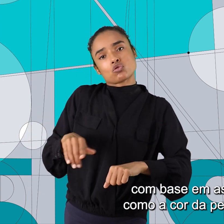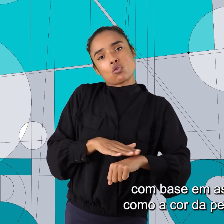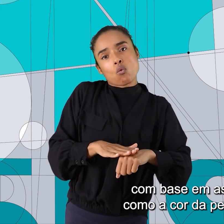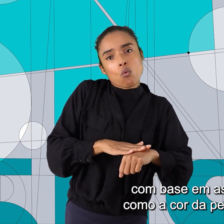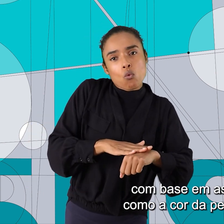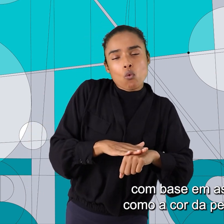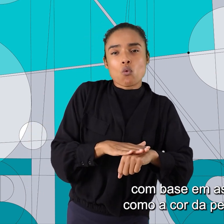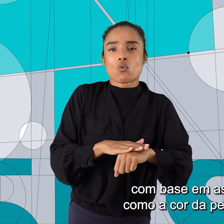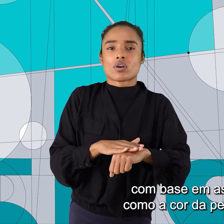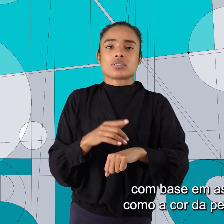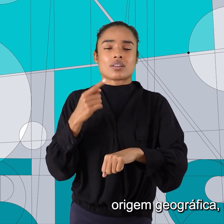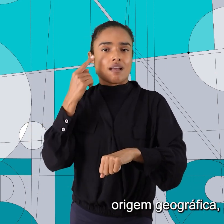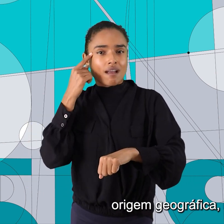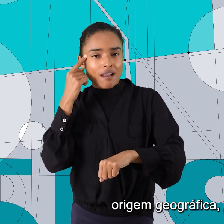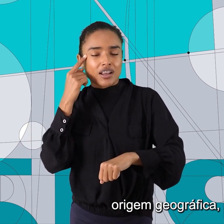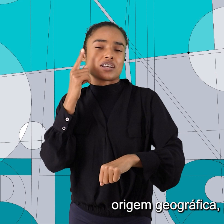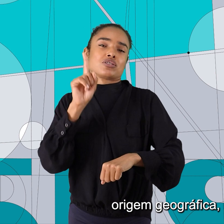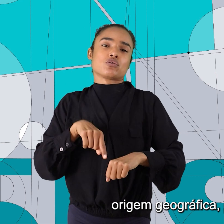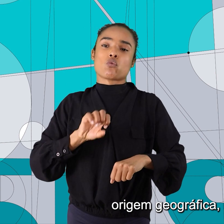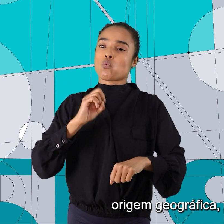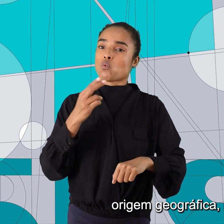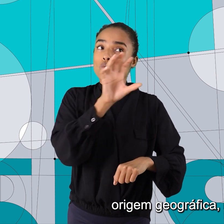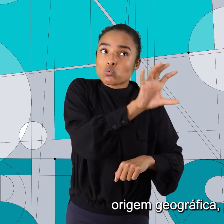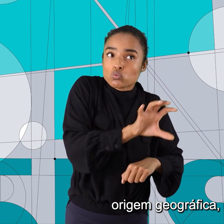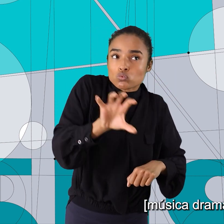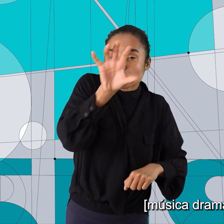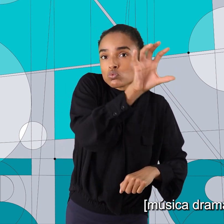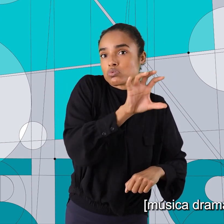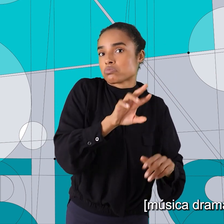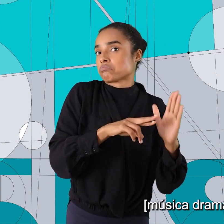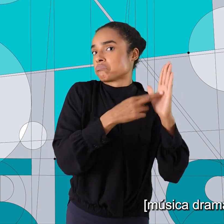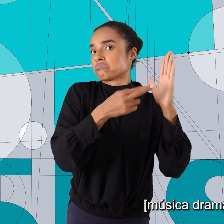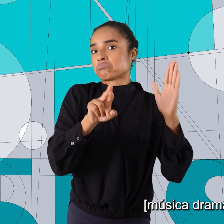a cor da pele, etnia, origem geográfica, religiosa.